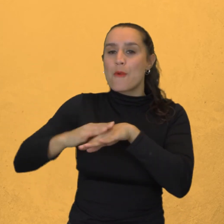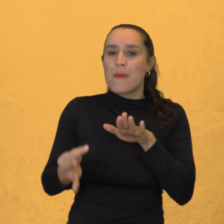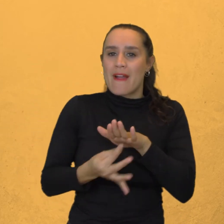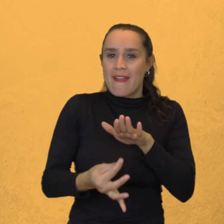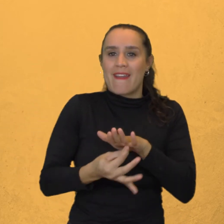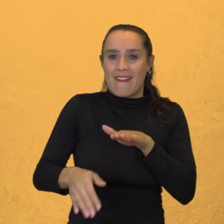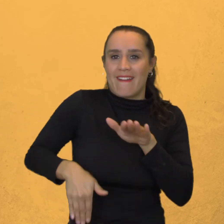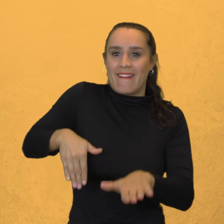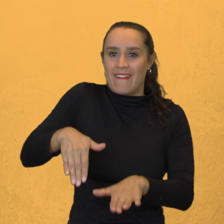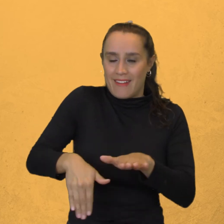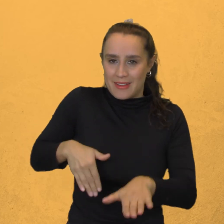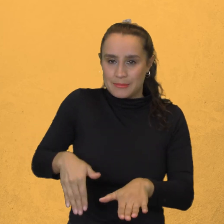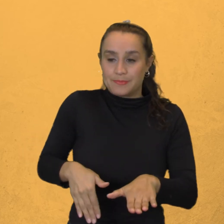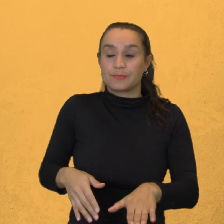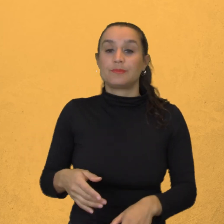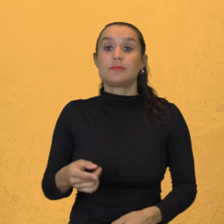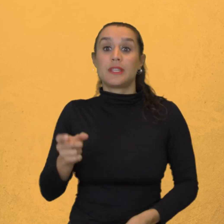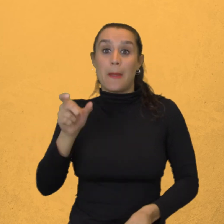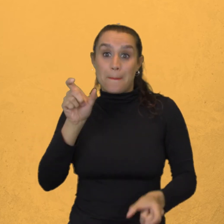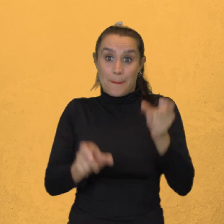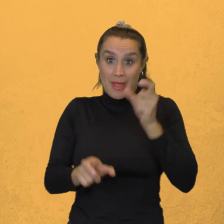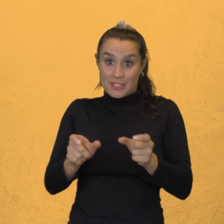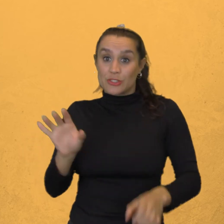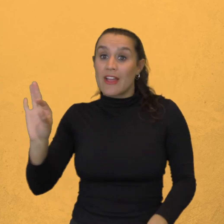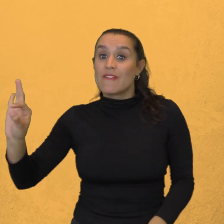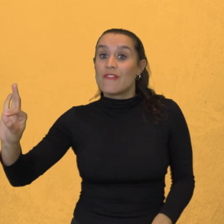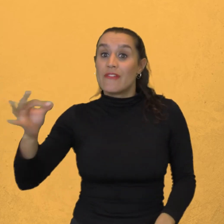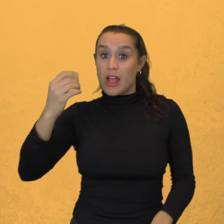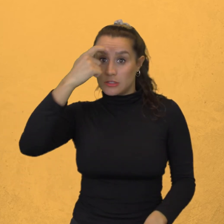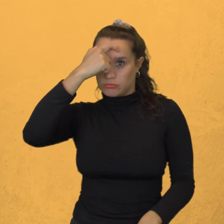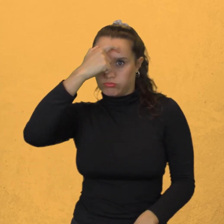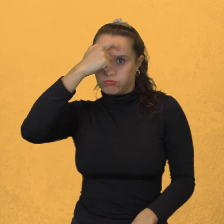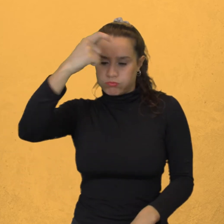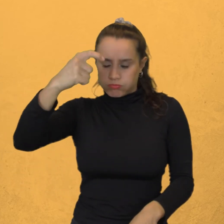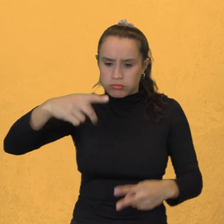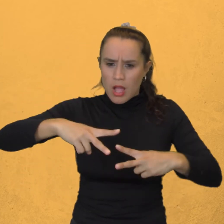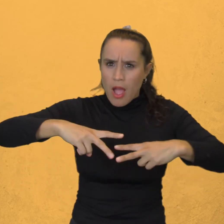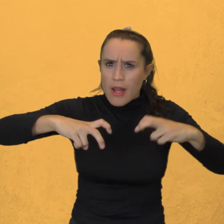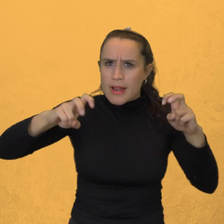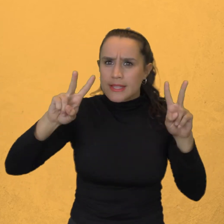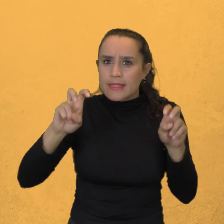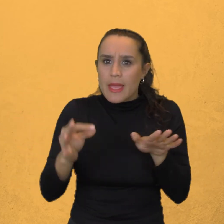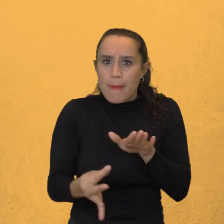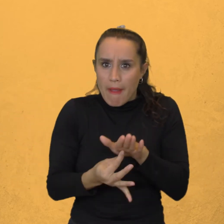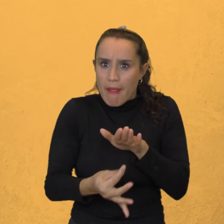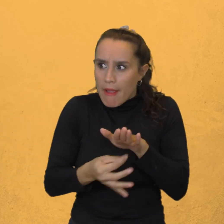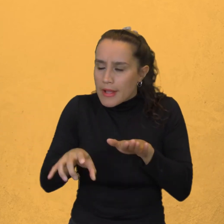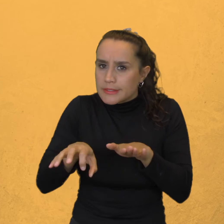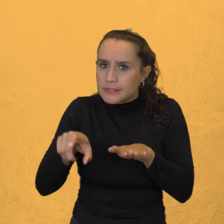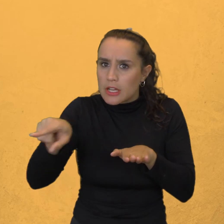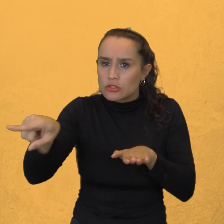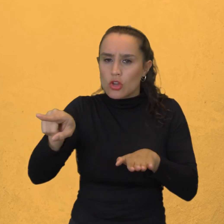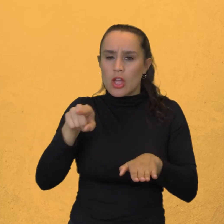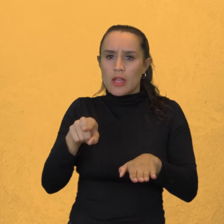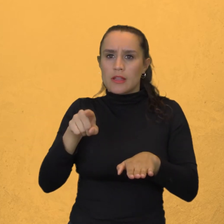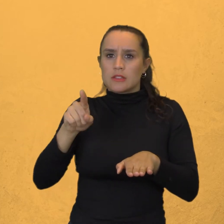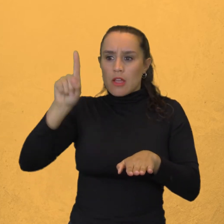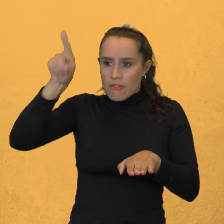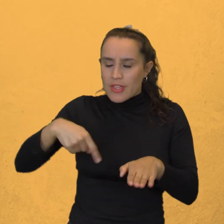Estudios de científicos franceses Lograron demostrar Que cuando las niguas pican Inyectan una toxina Que a